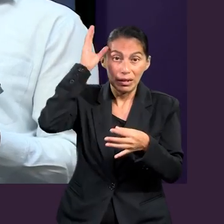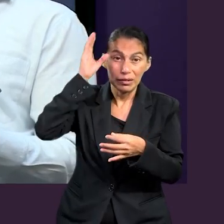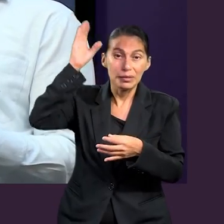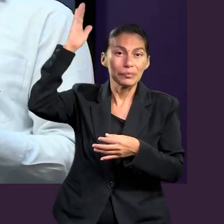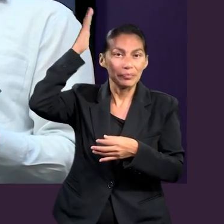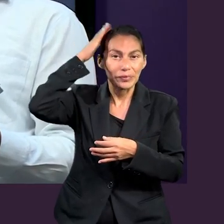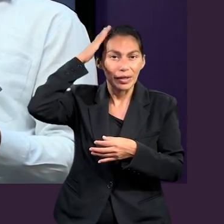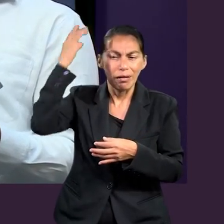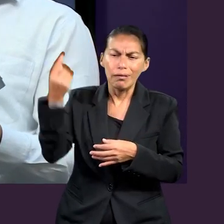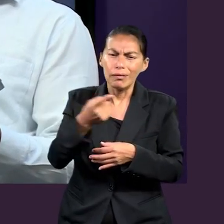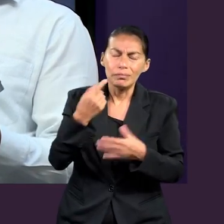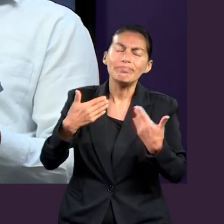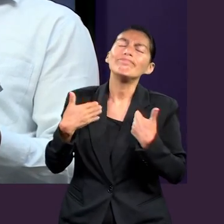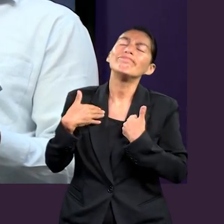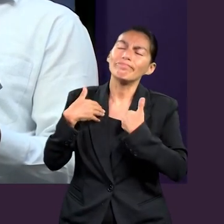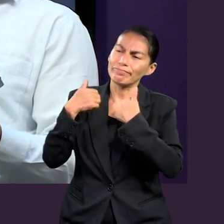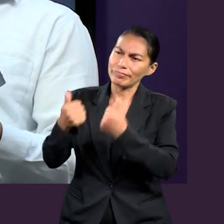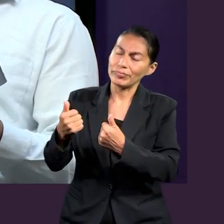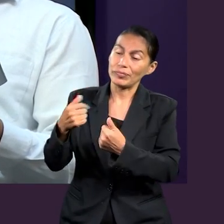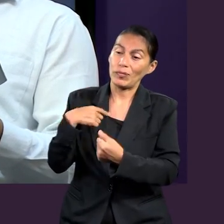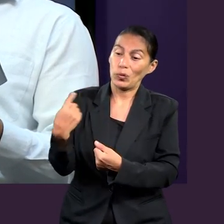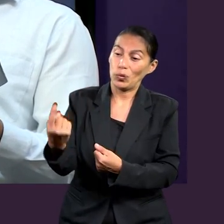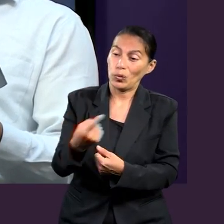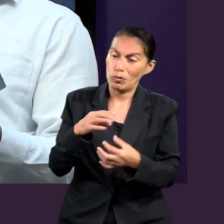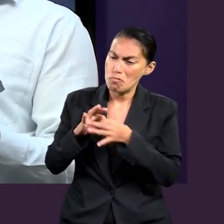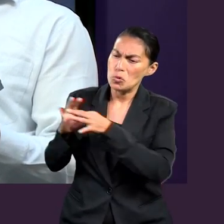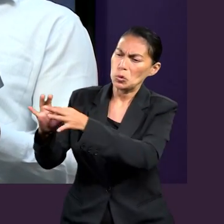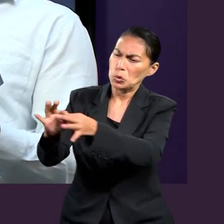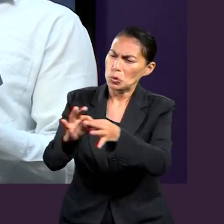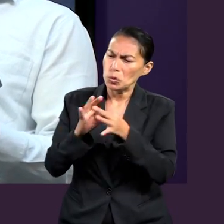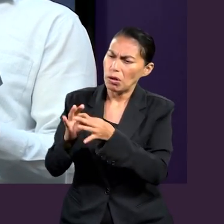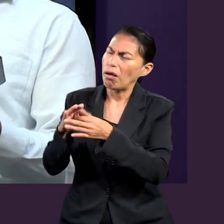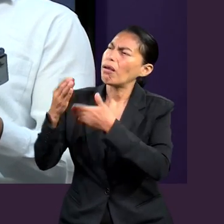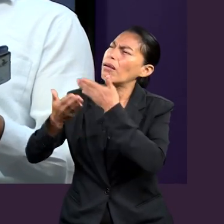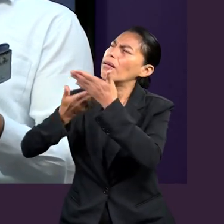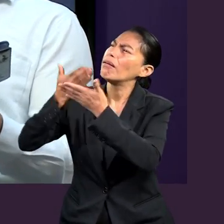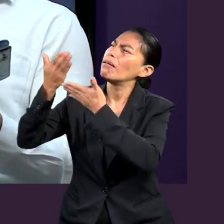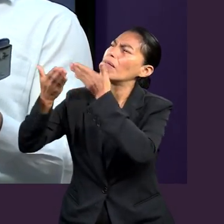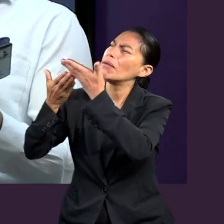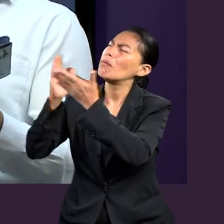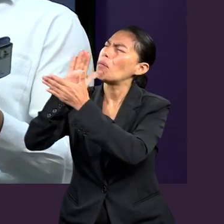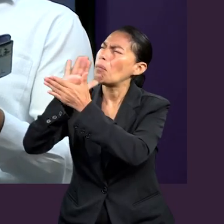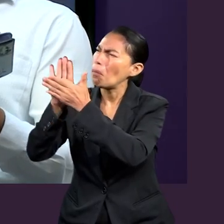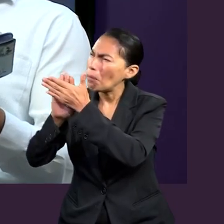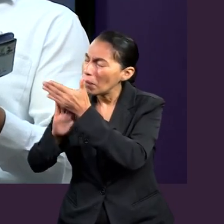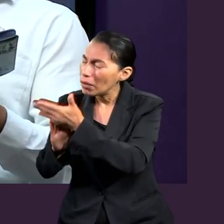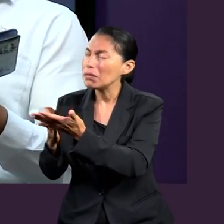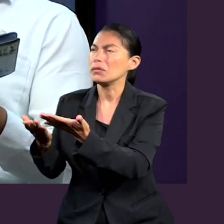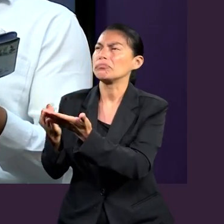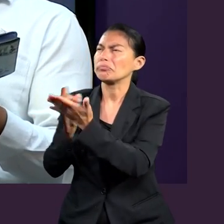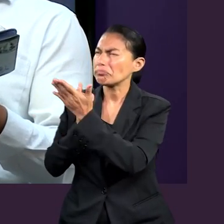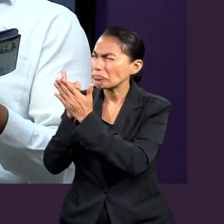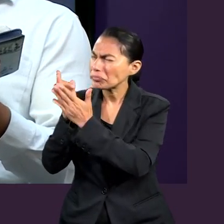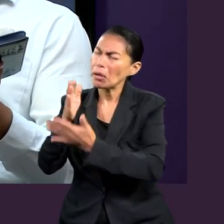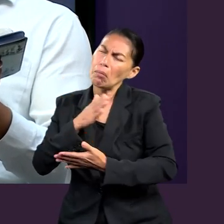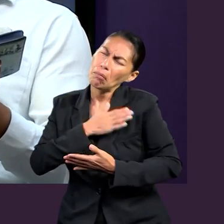cabeza, nos debe dar un sentido de ubicación. Y como menciona Pablo al inicio, nos debe motivar a ser humildes,